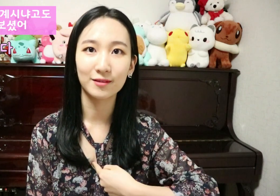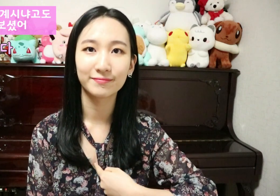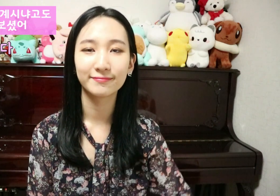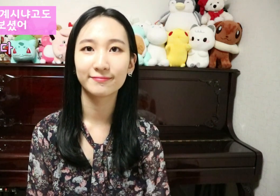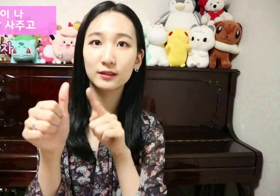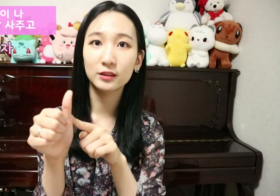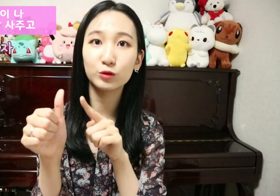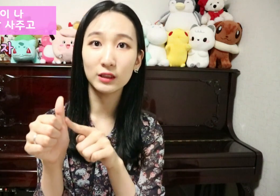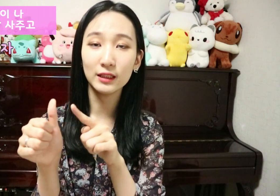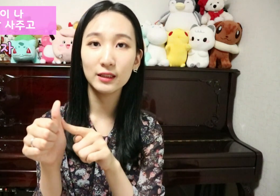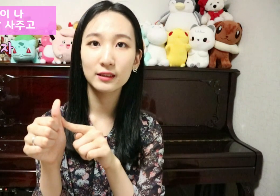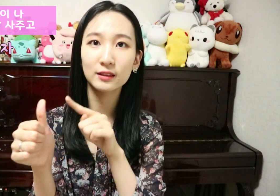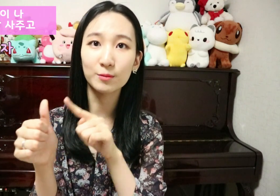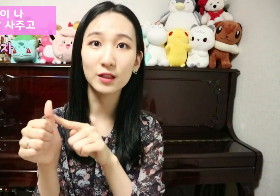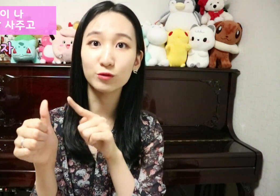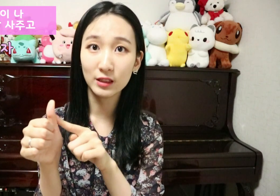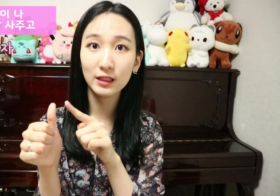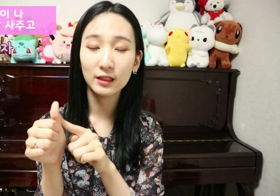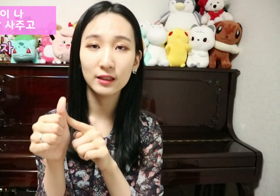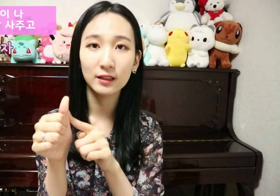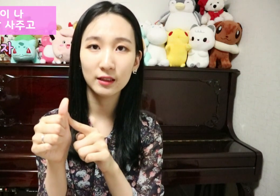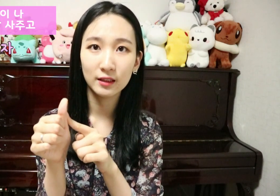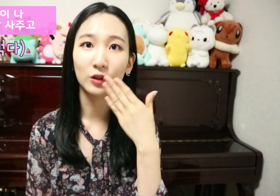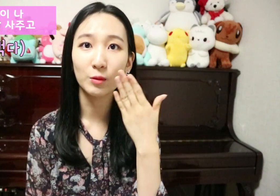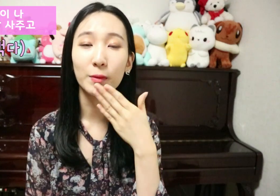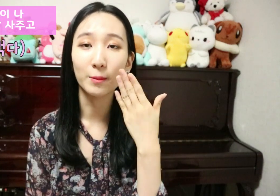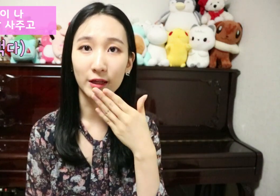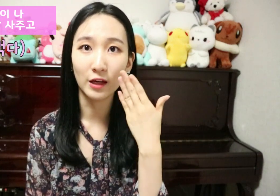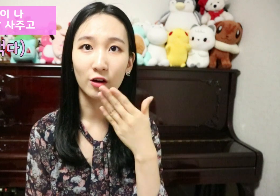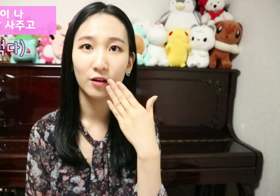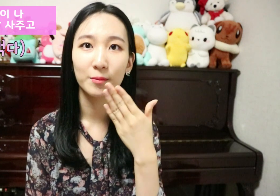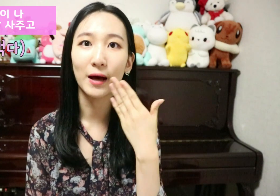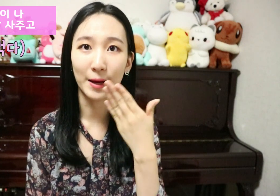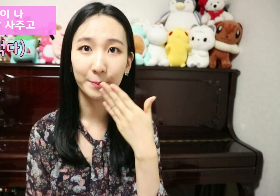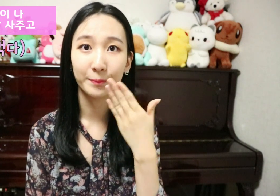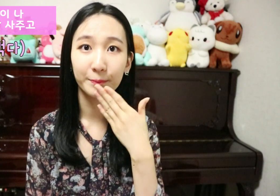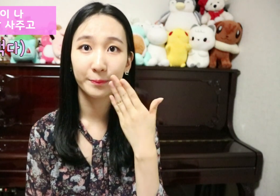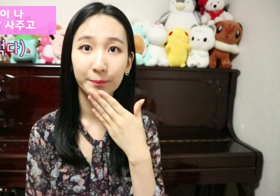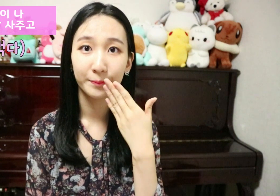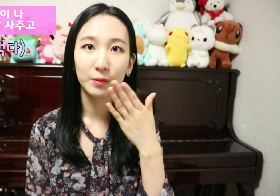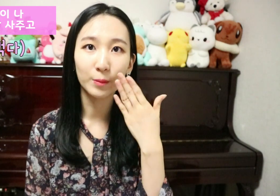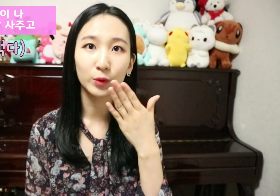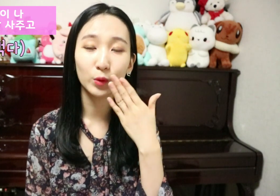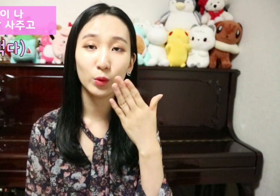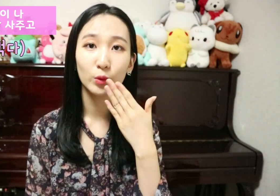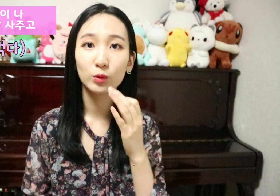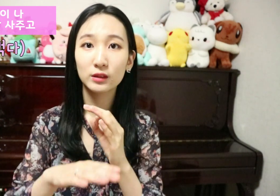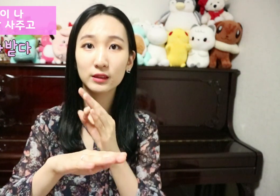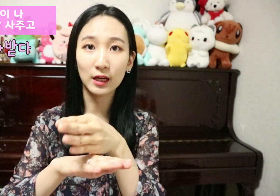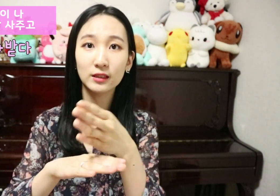그분이 그 남자분이 이렇게 하면 밥이에요 밥 밥도 잘